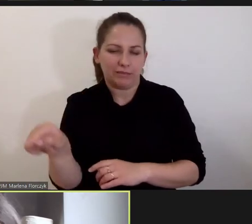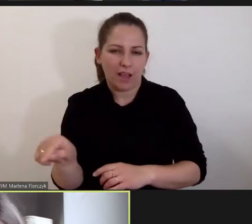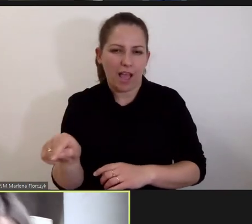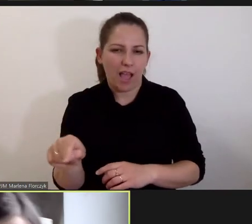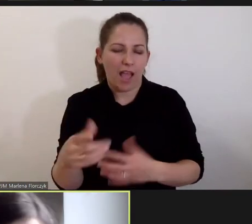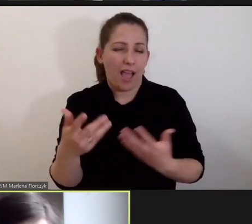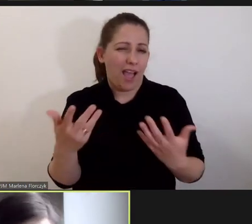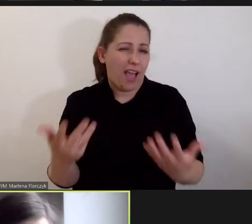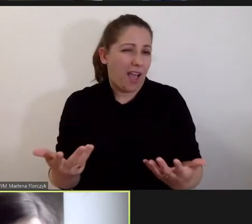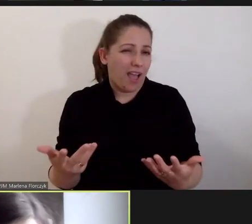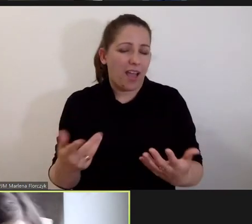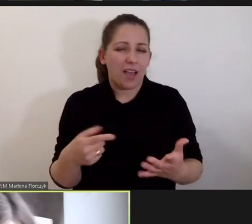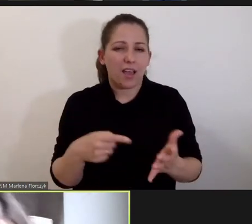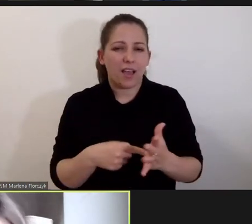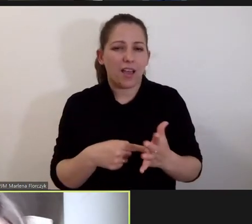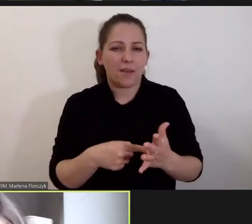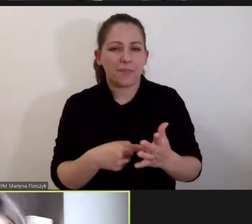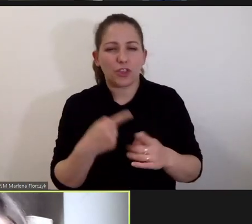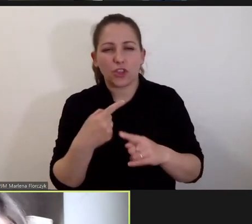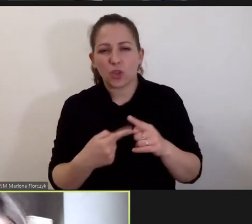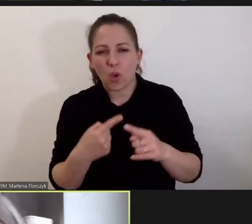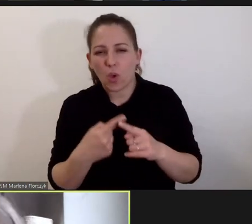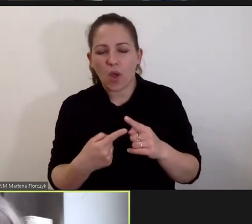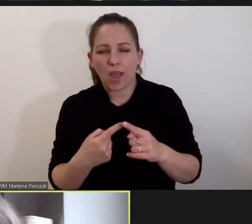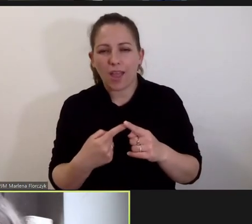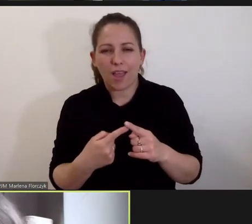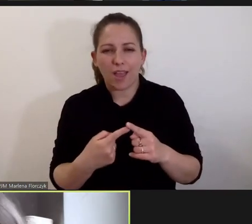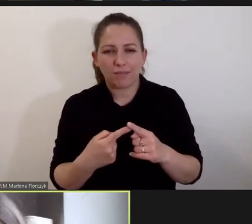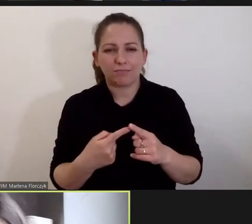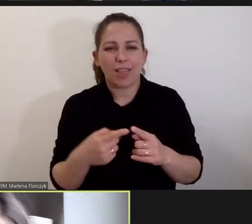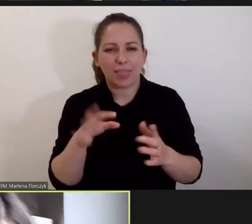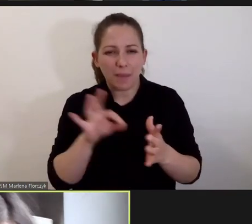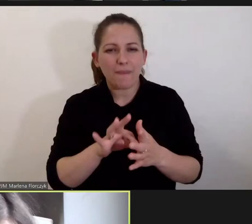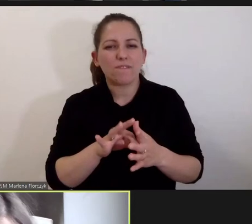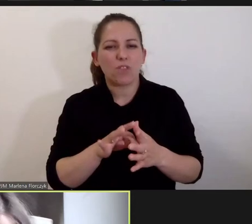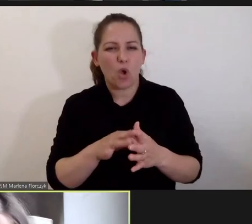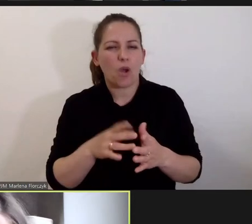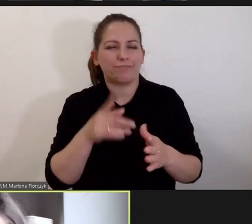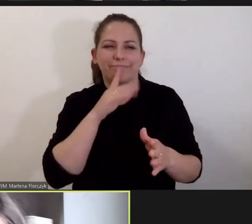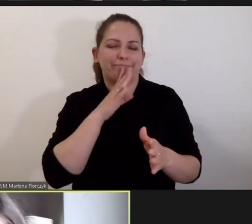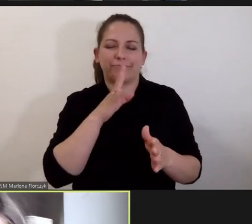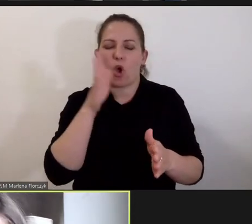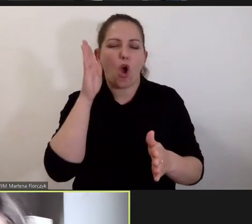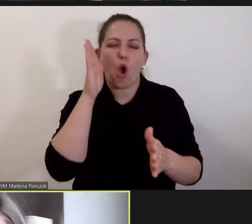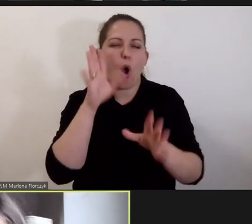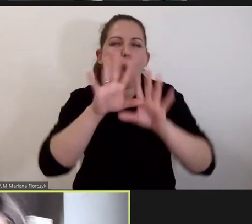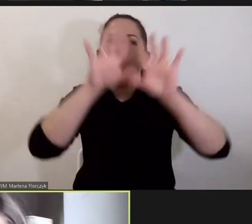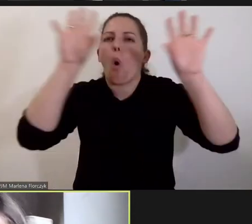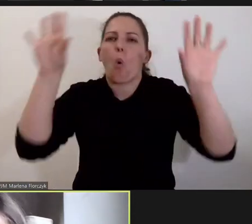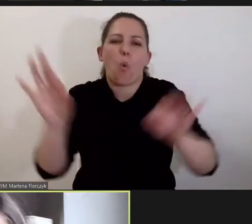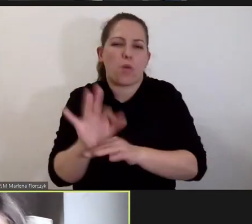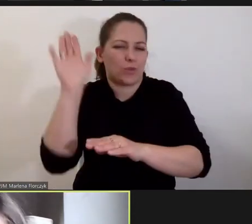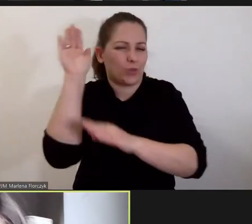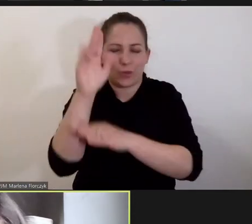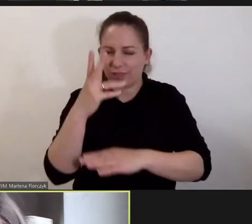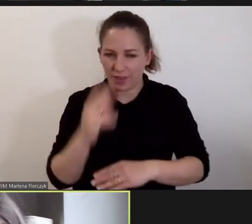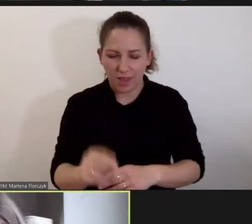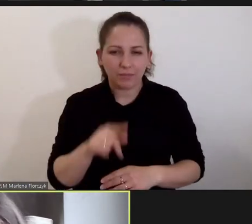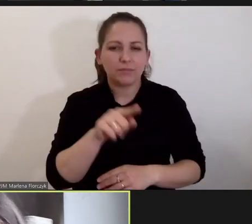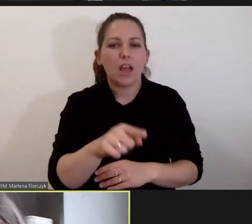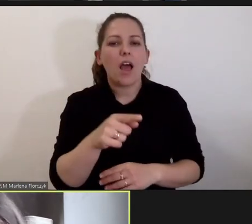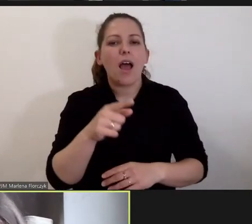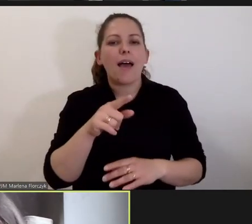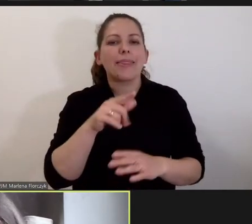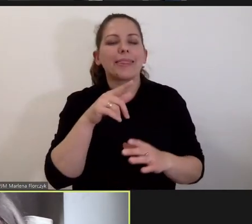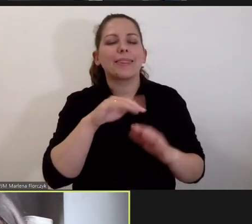Jest to poniekąd, znaczy jest to na pewno olbrzymie uproszczenie. Trybunał działa w